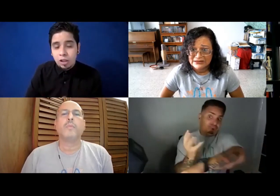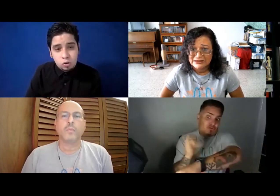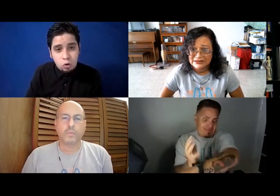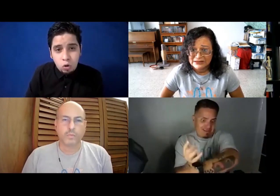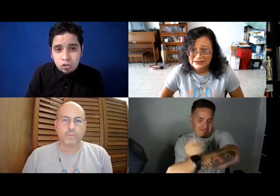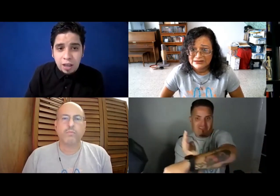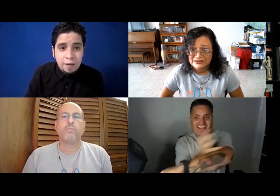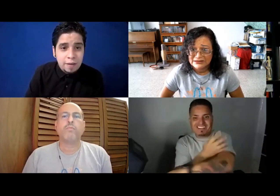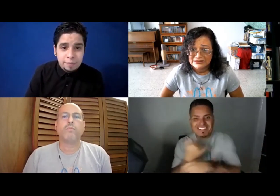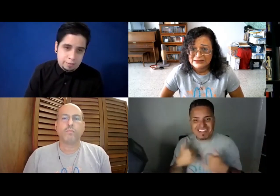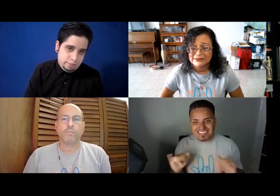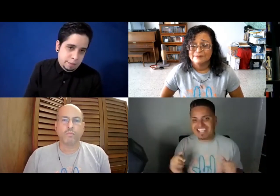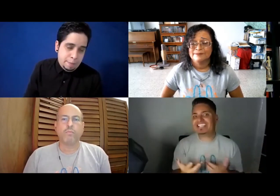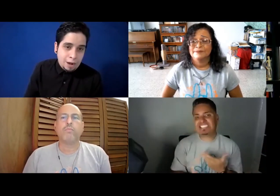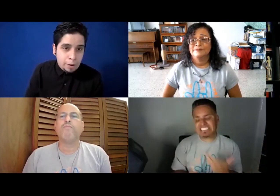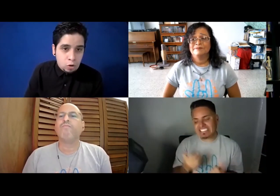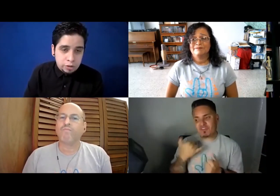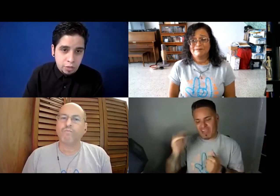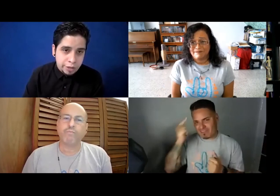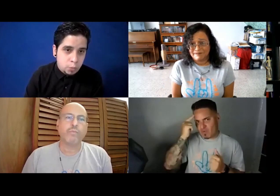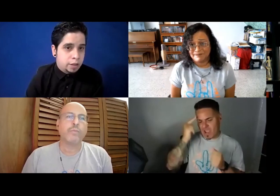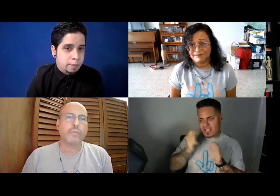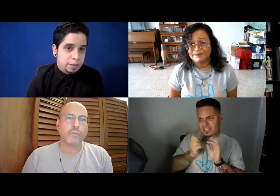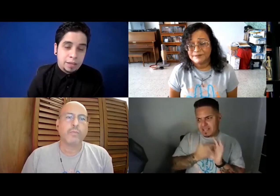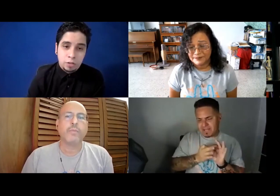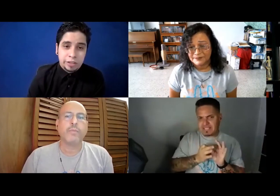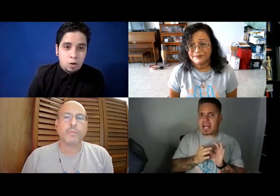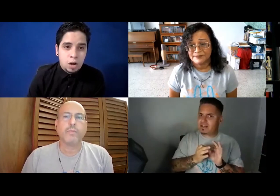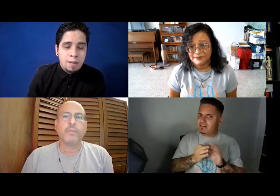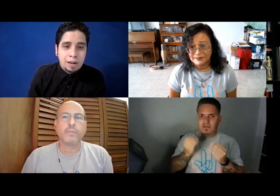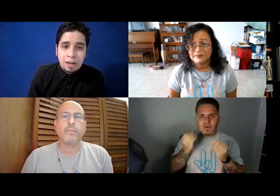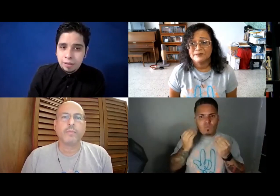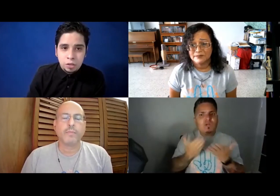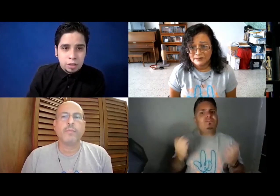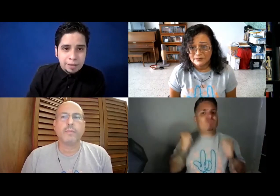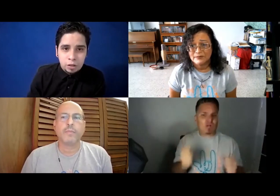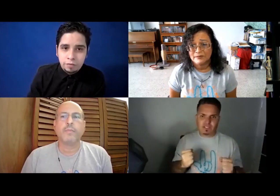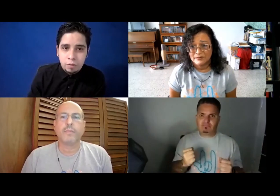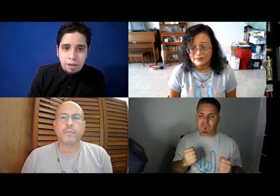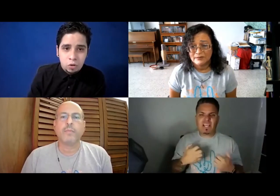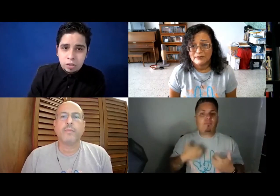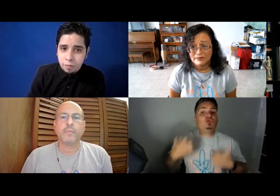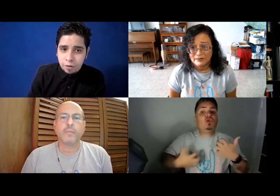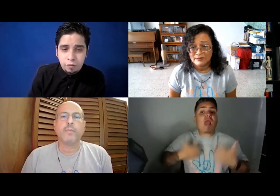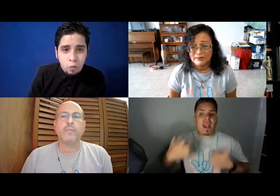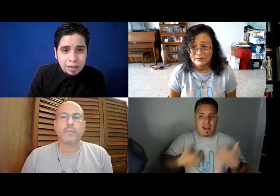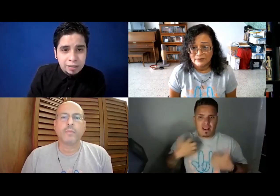sus cosas. Mira, se me paran los pelos contando esto porque realmente lo tengo en la memoria claramente yo interpretando esta información y la información fuerte,